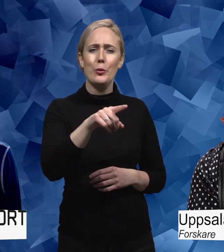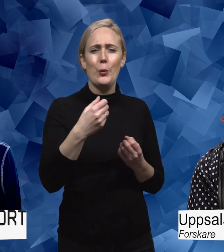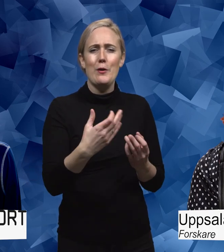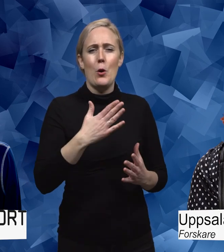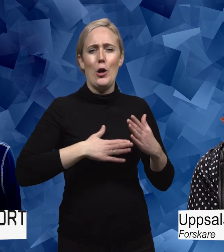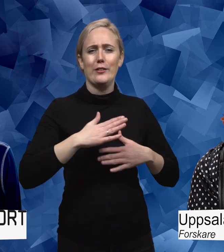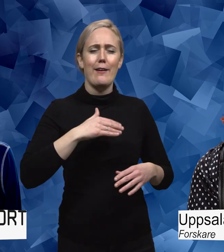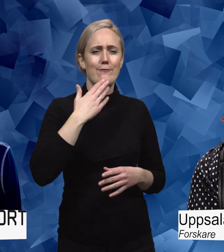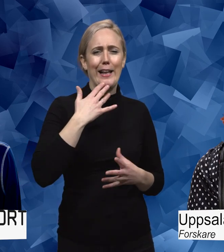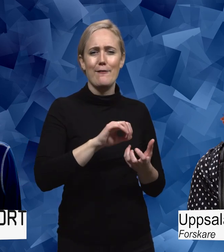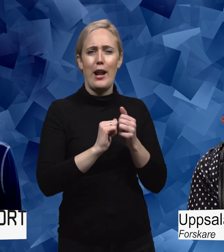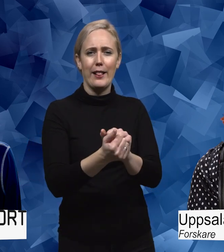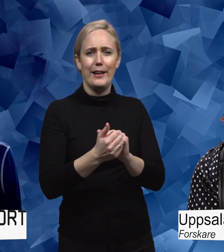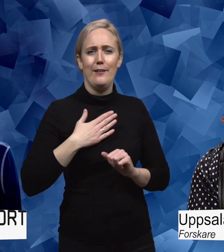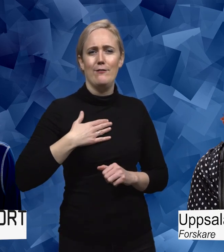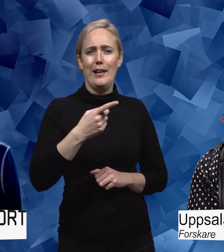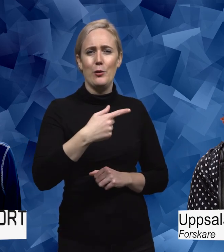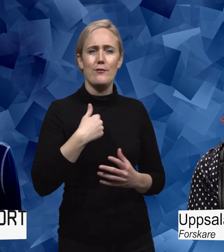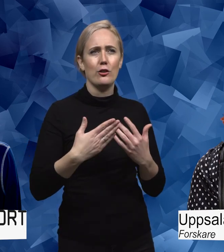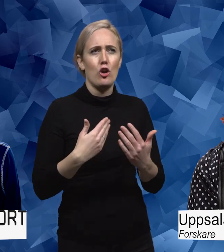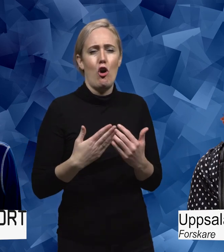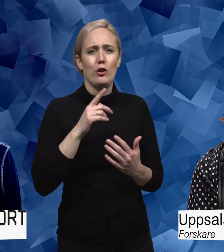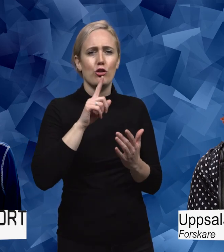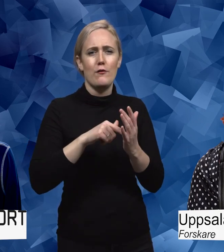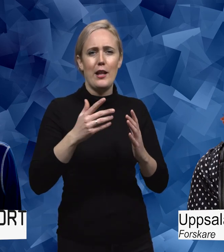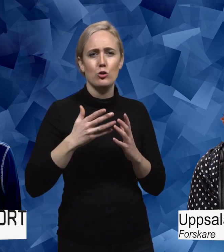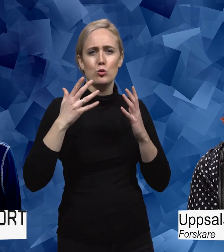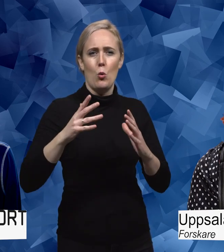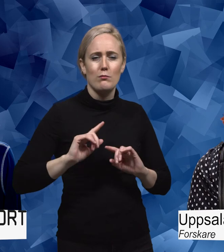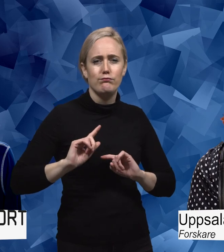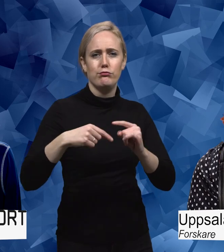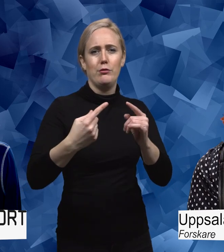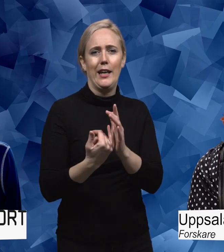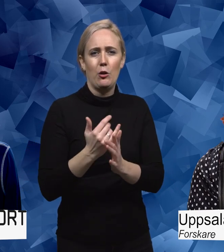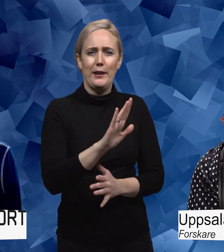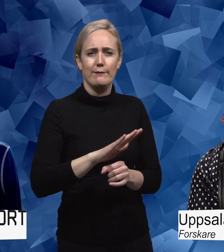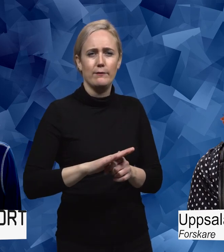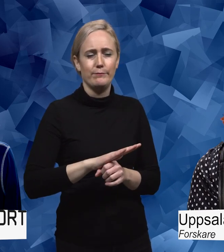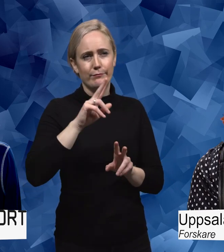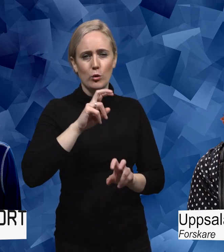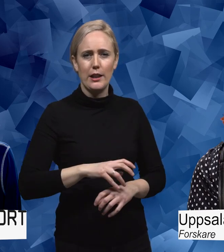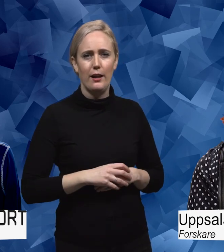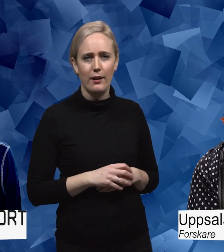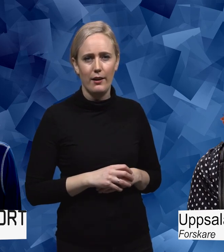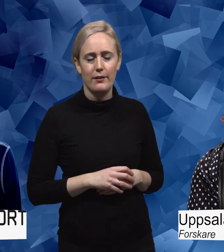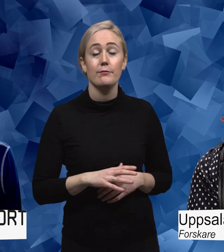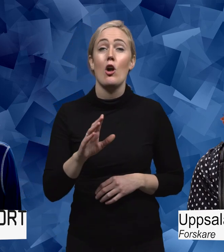önska. Vilken förändring skulle du vilja att vi gjorde som tog ett stort steg framåt inom din forskning? Det skulle vara att